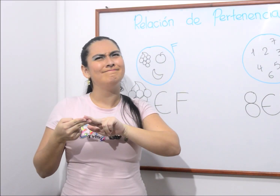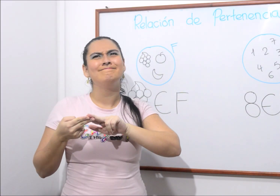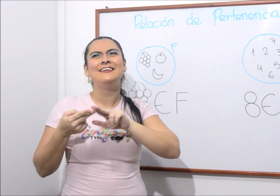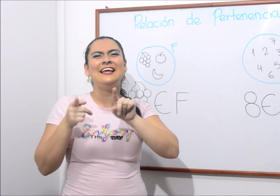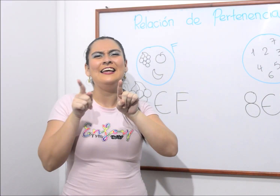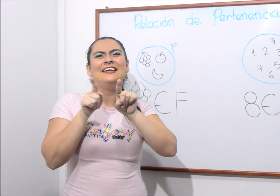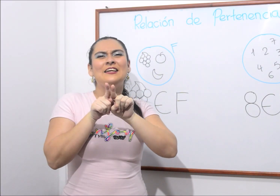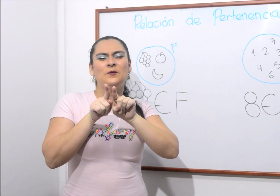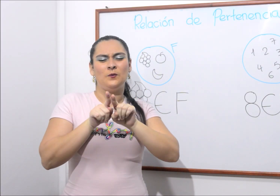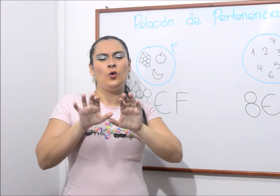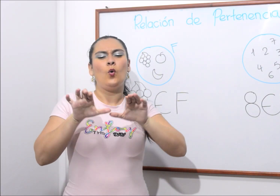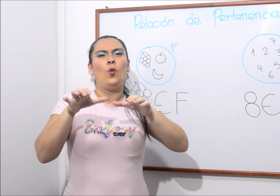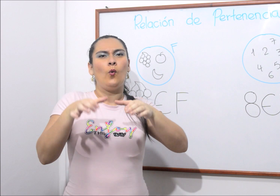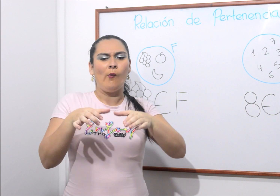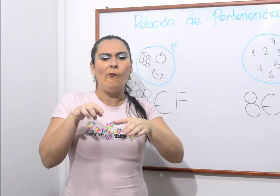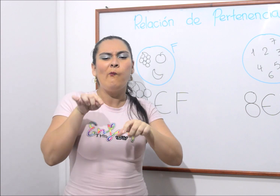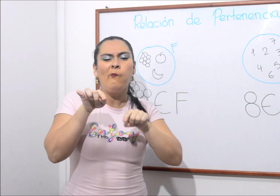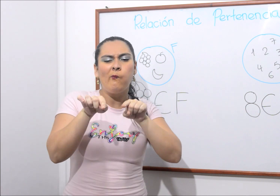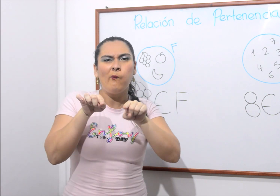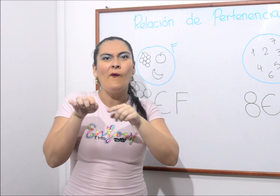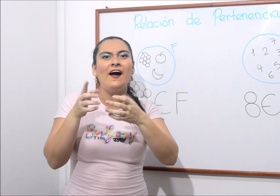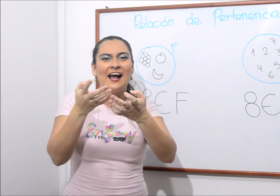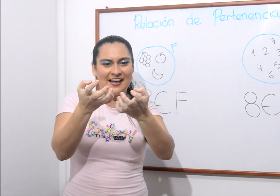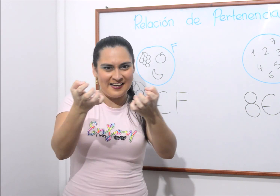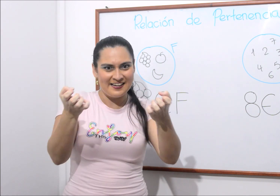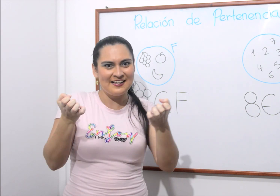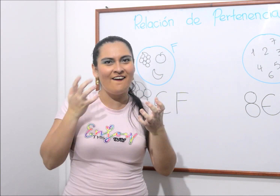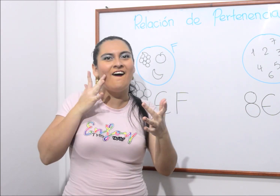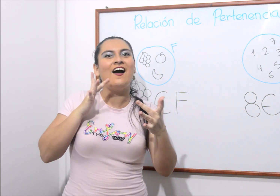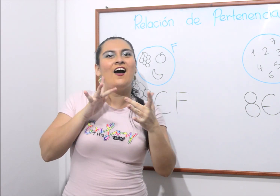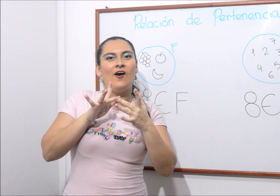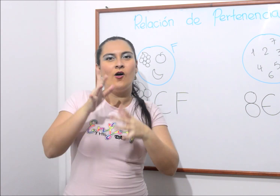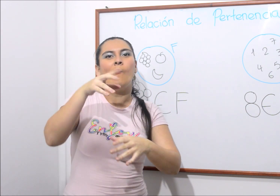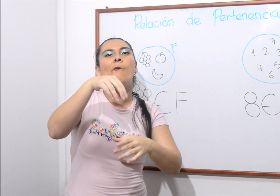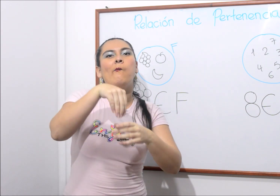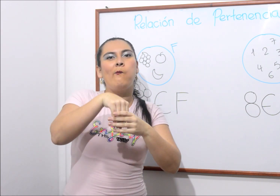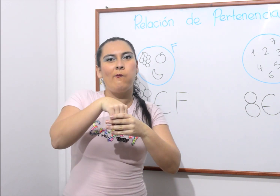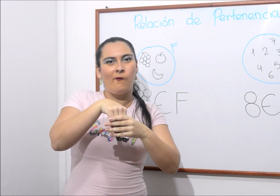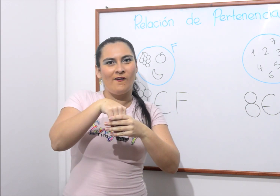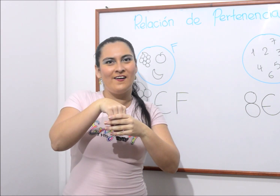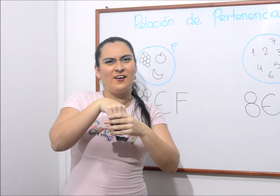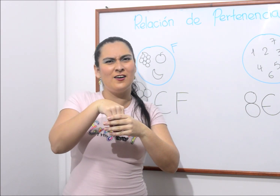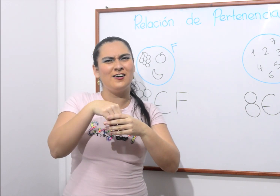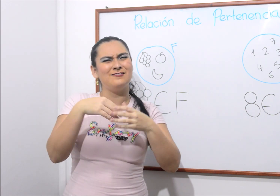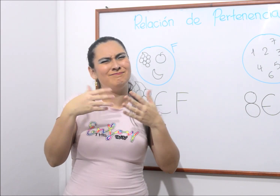pertenencia de un elemento dentro de un conjunto. ¿Cómo así?